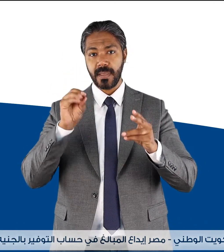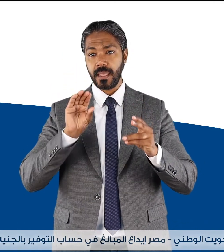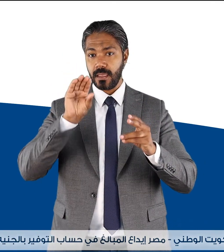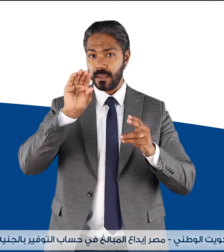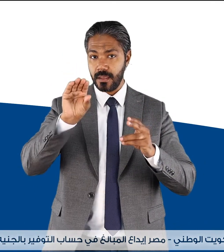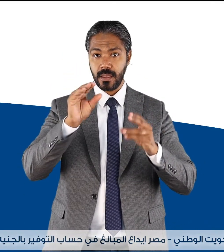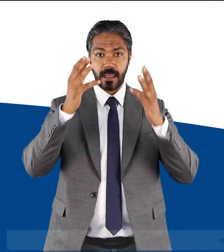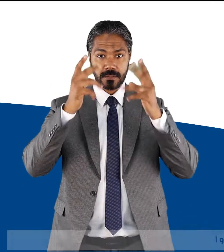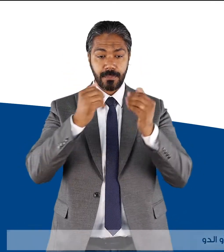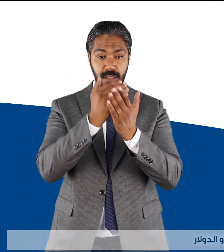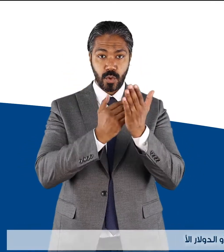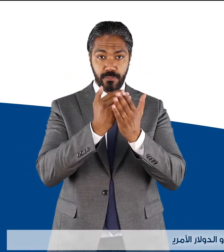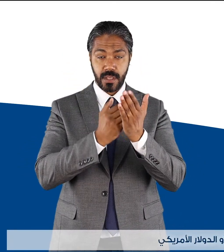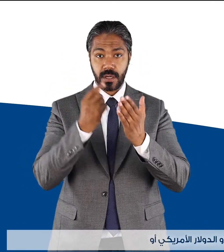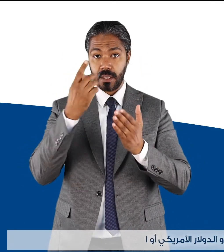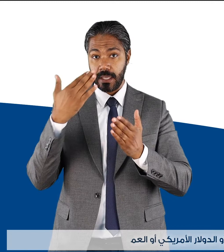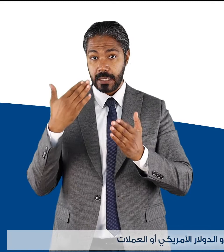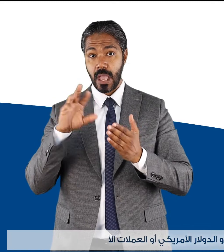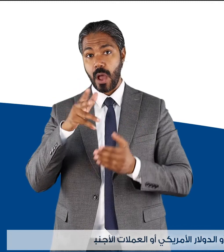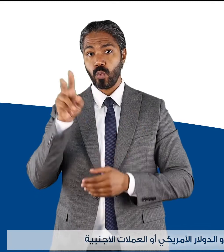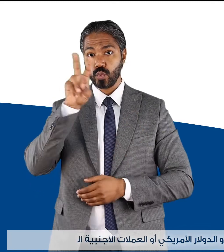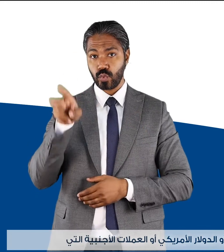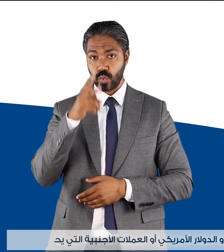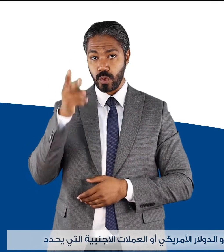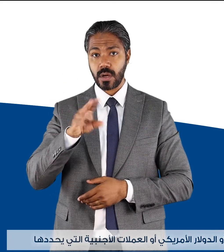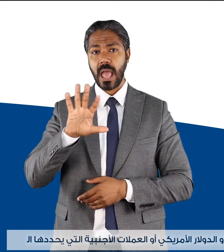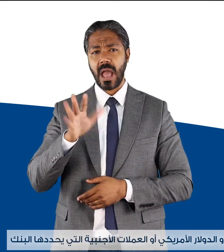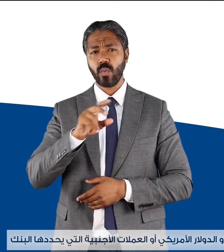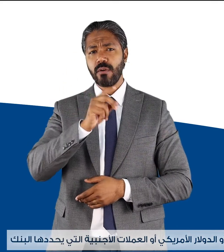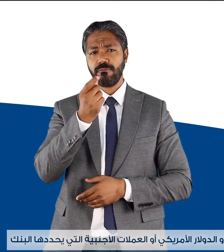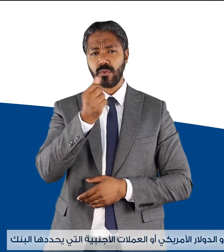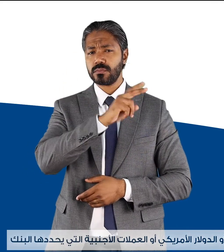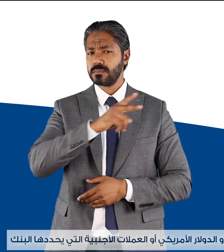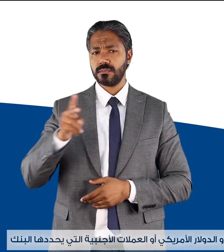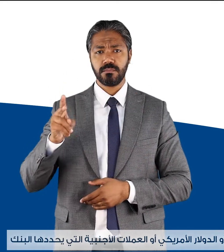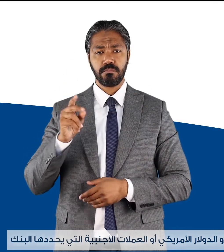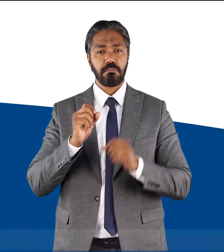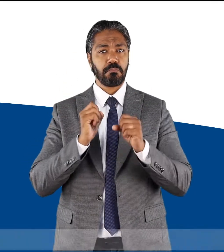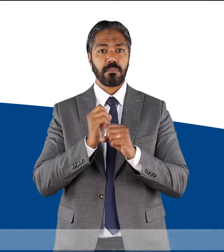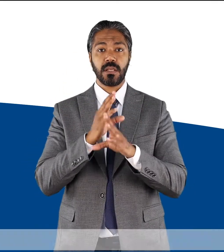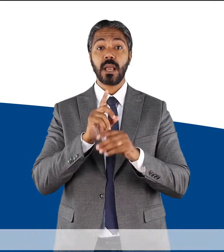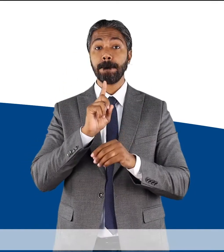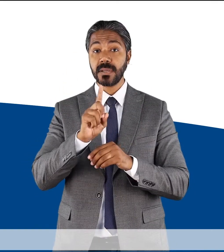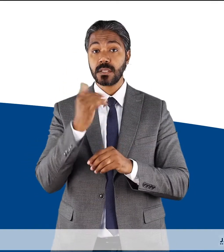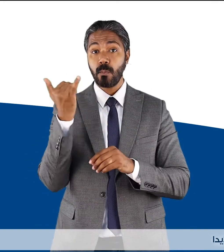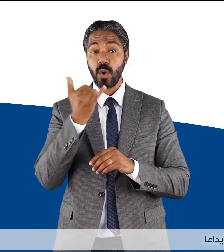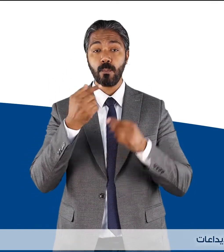المصري أو الدولار الأمريكي أو العملات الأجنبية التي يحددها البنك تعتبر قصائم